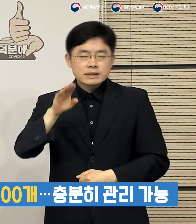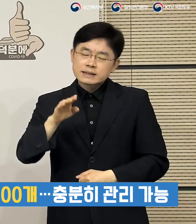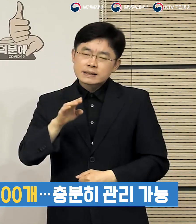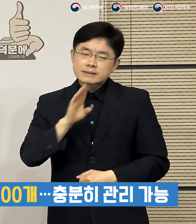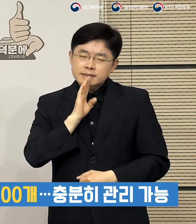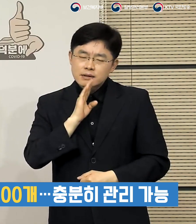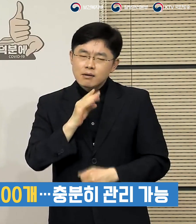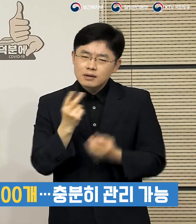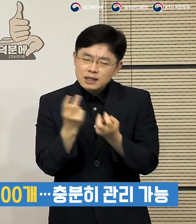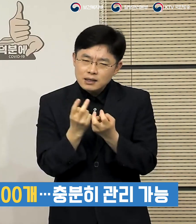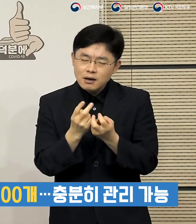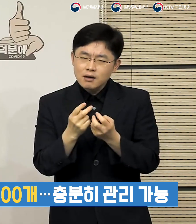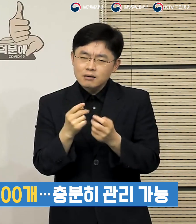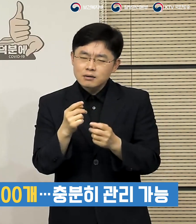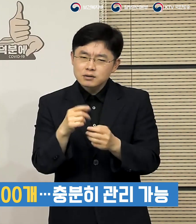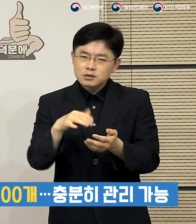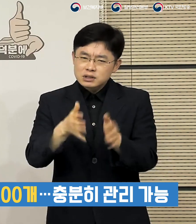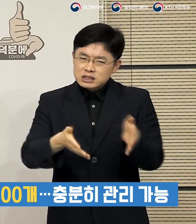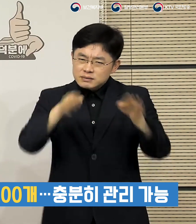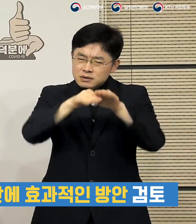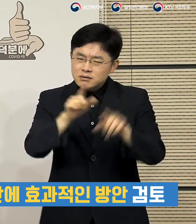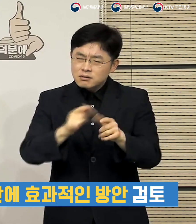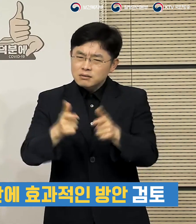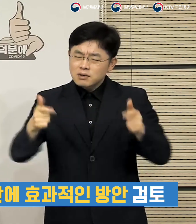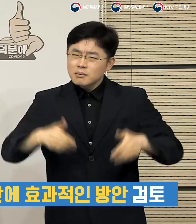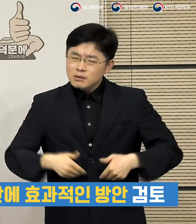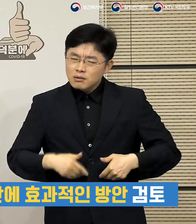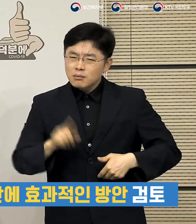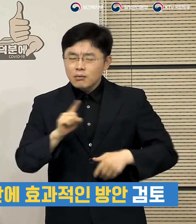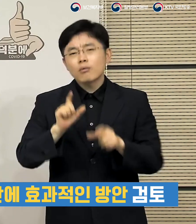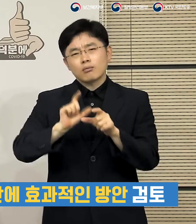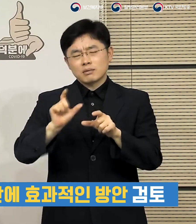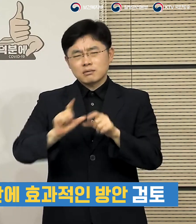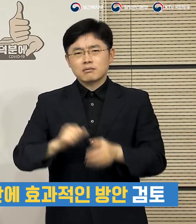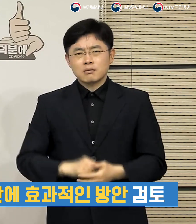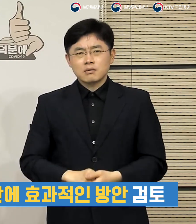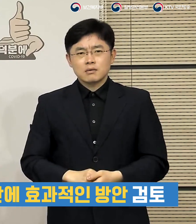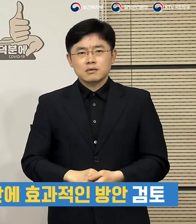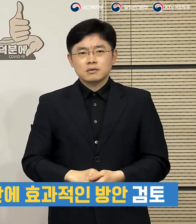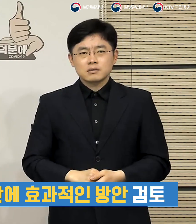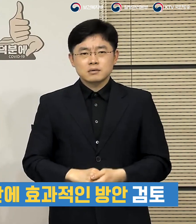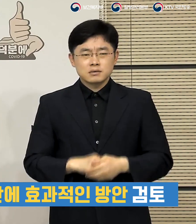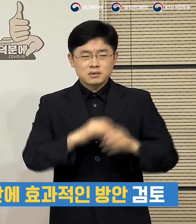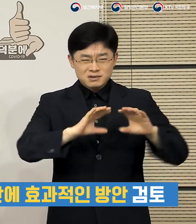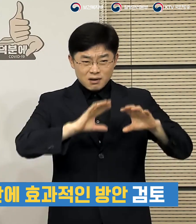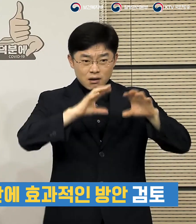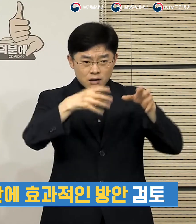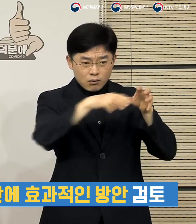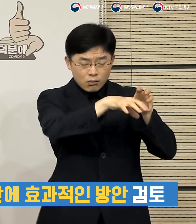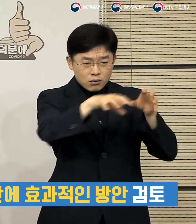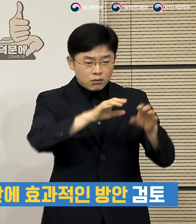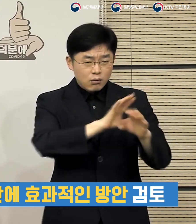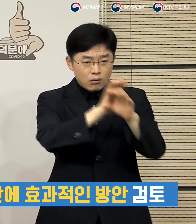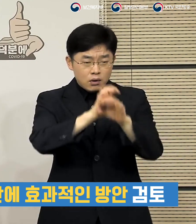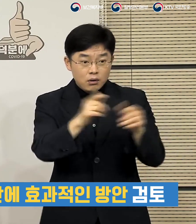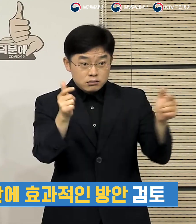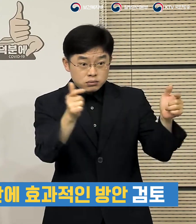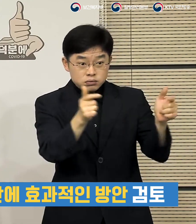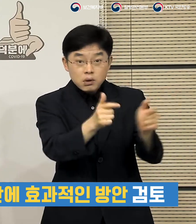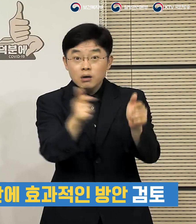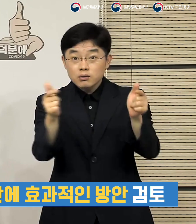고민이 필요한 것도 사실이라고 생각을 합니다. 국제적인 상황이 좀 더 호전이 되고 하면